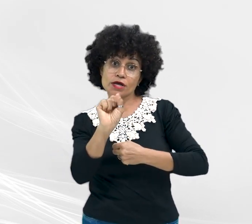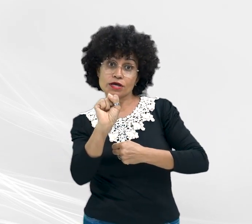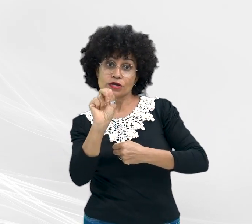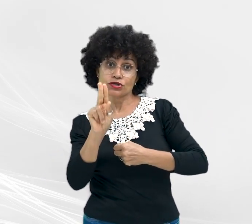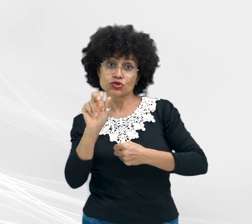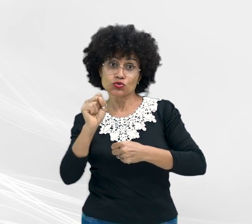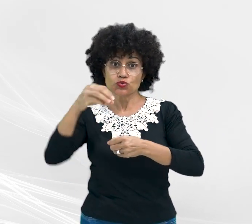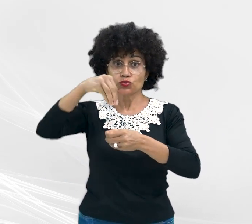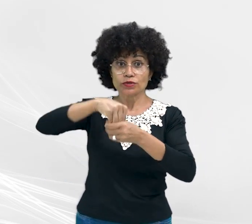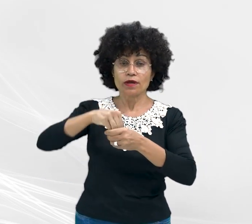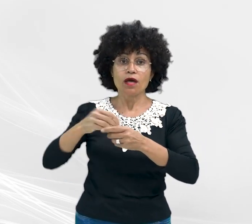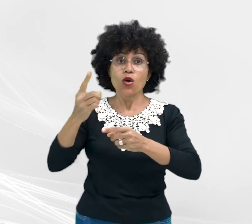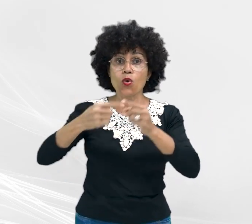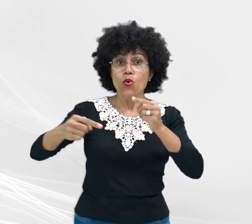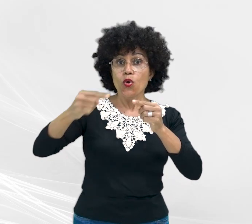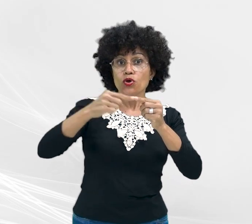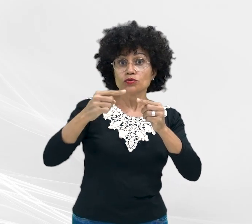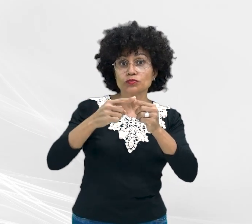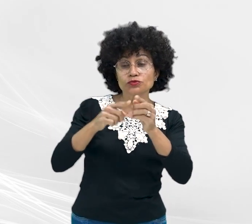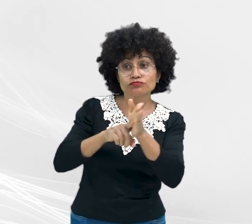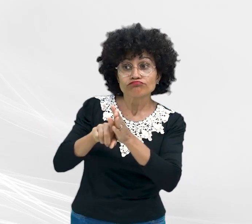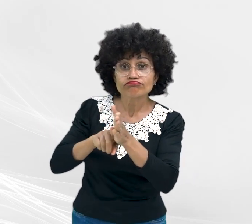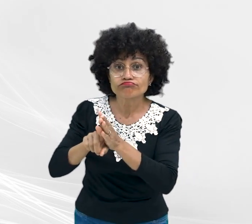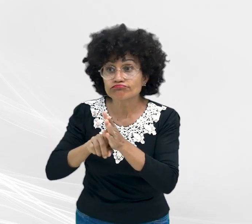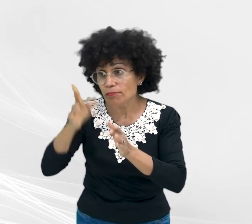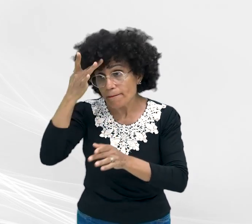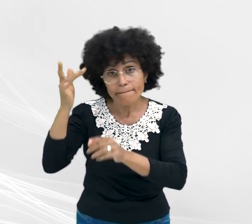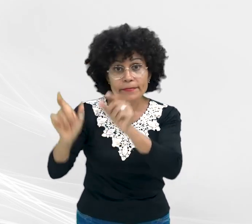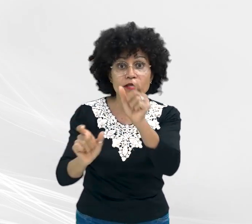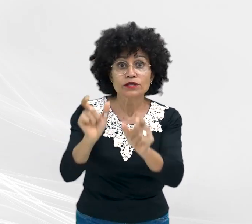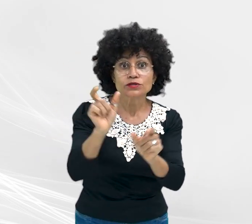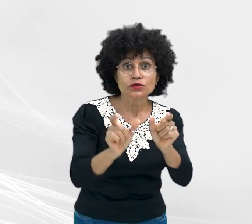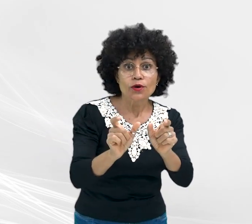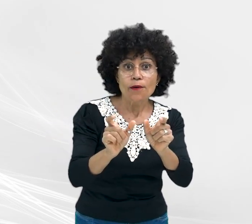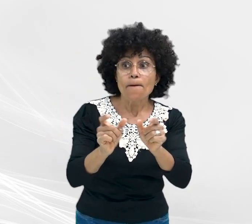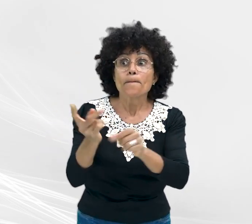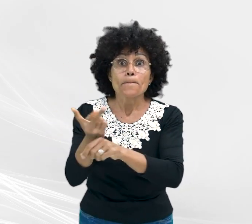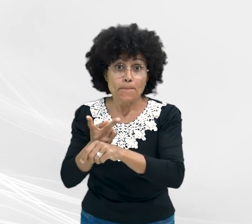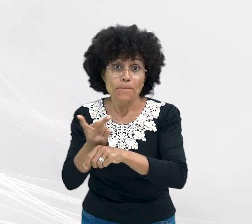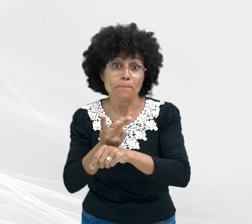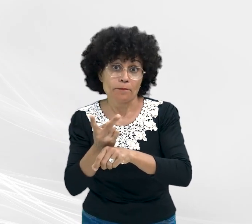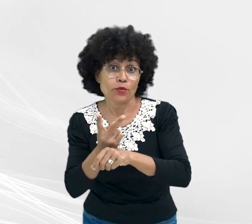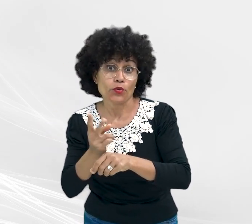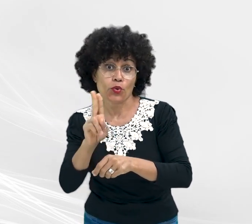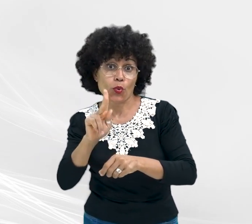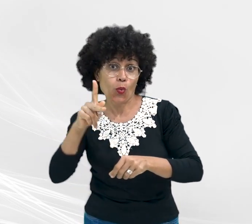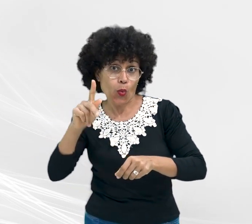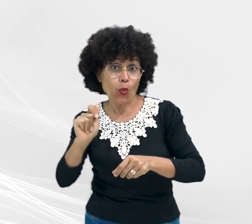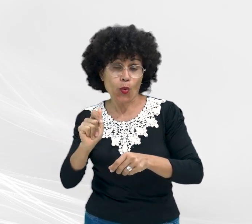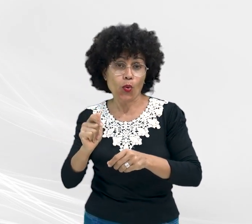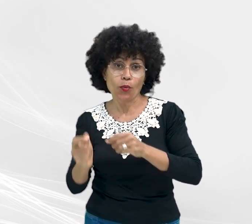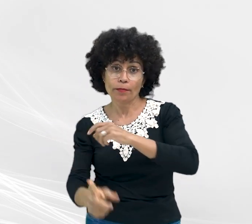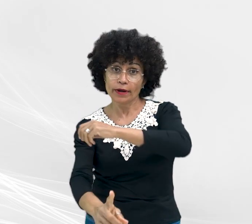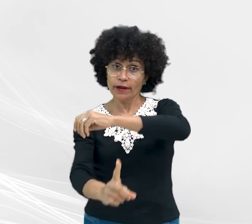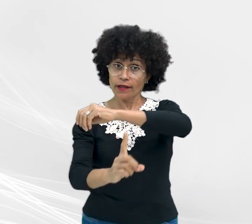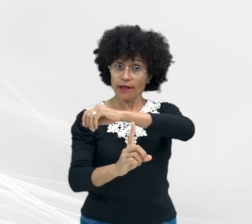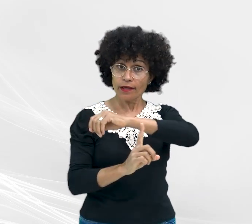Sistema Único de Saúde. O objetivo é identificar pessoas que, ao procurar a unidade de pronto-atendimento do